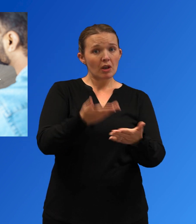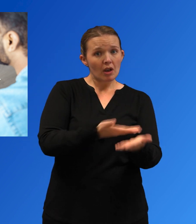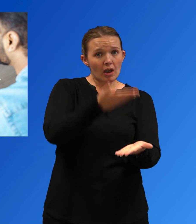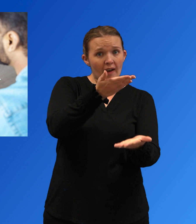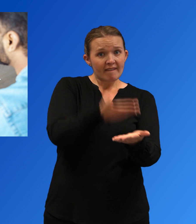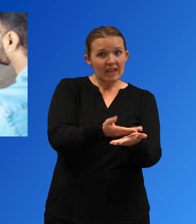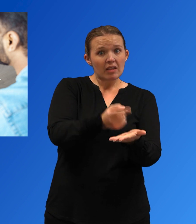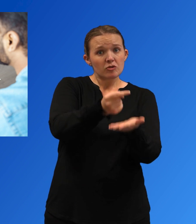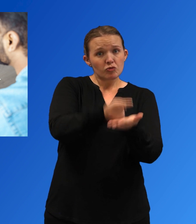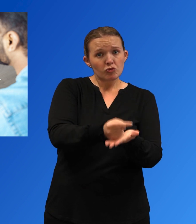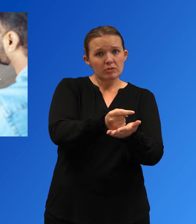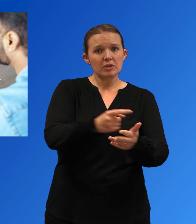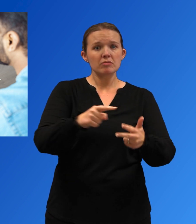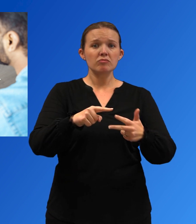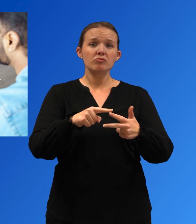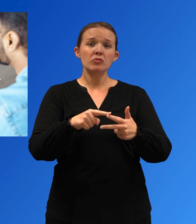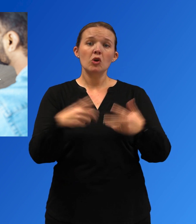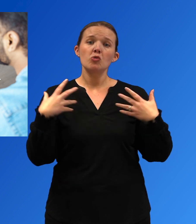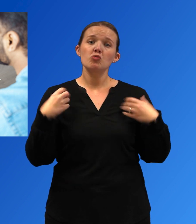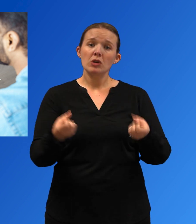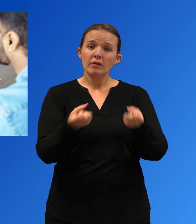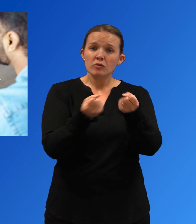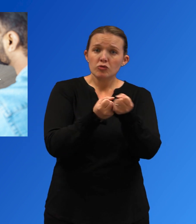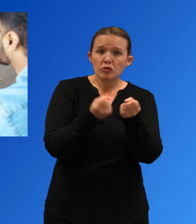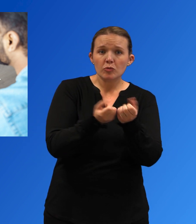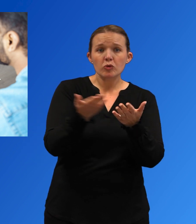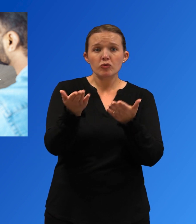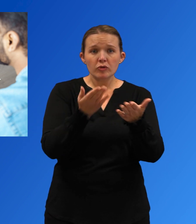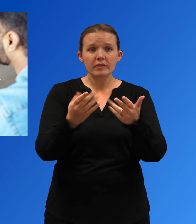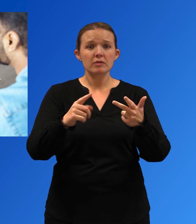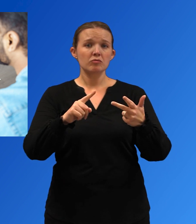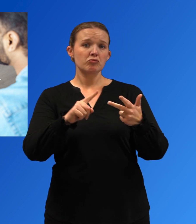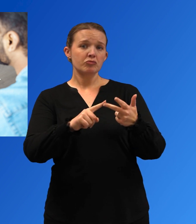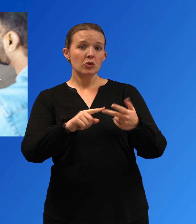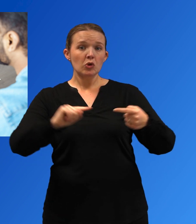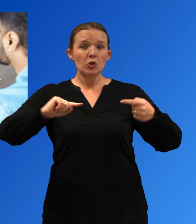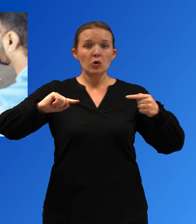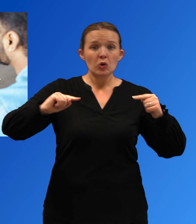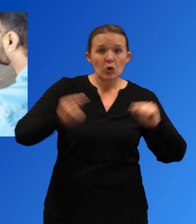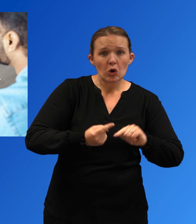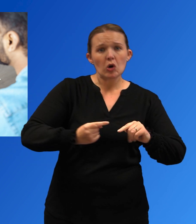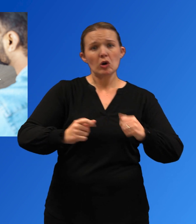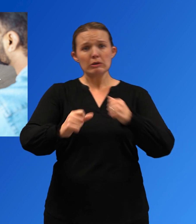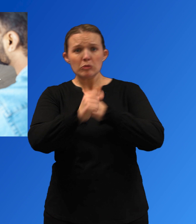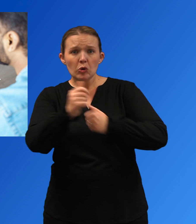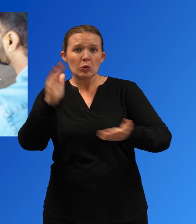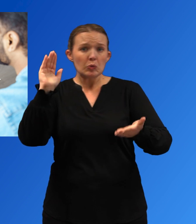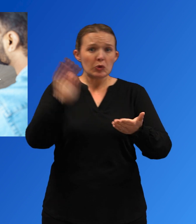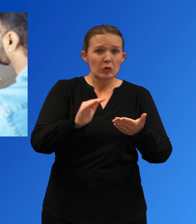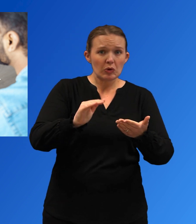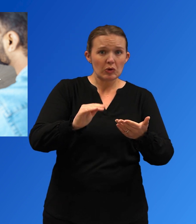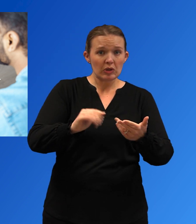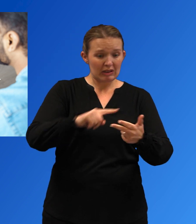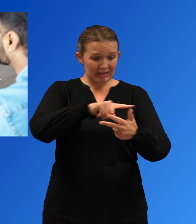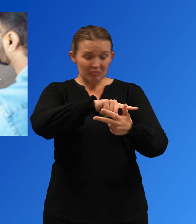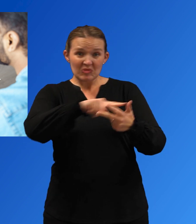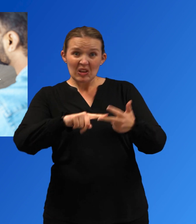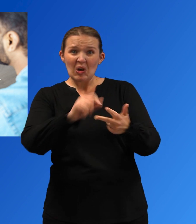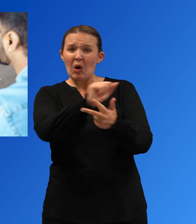a comenzar y continuar con el tratamiento y la atención médica. Mejorar el acceso al tratamiento, los servicios